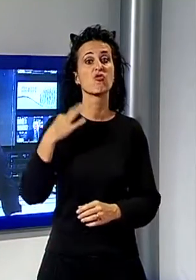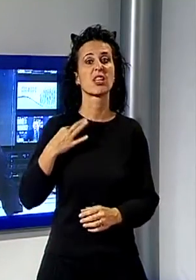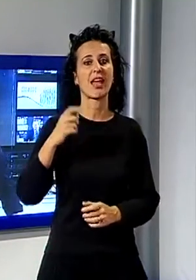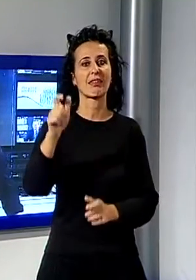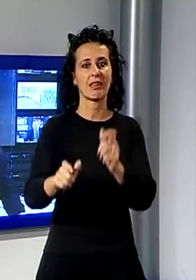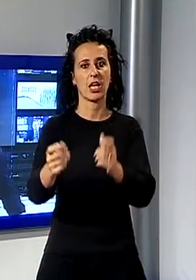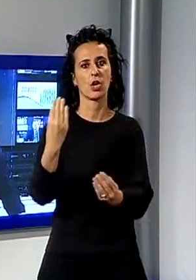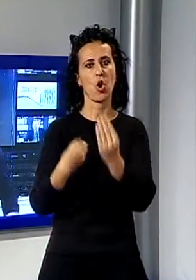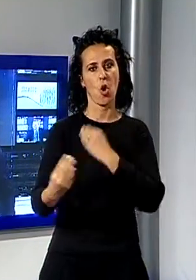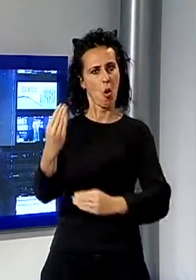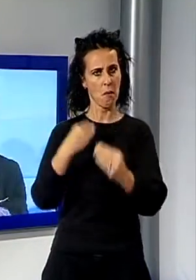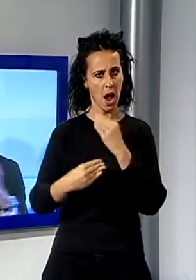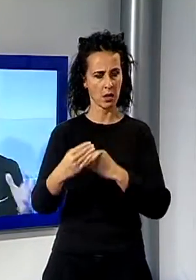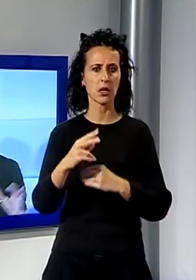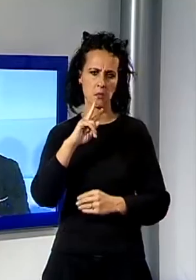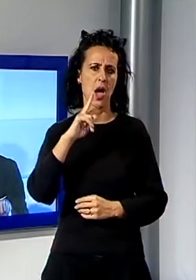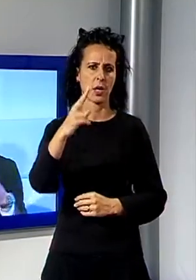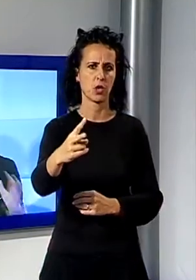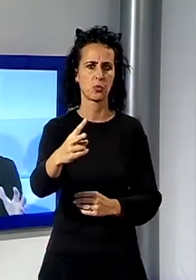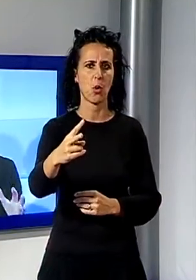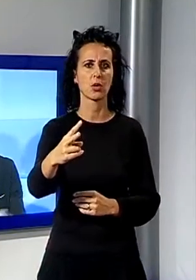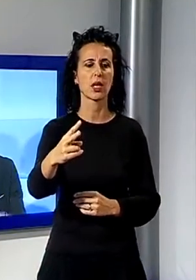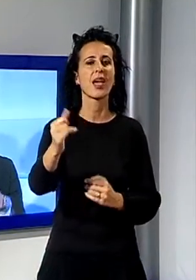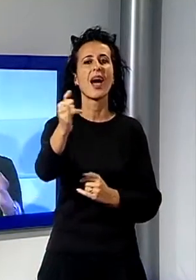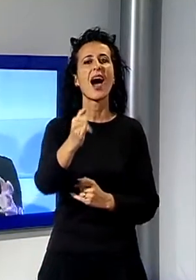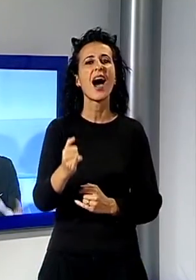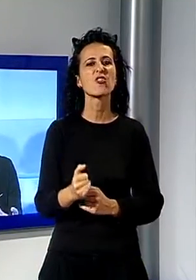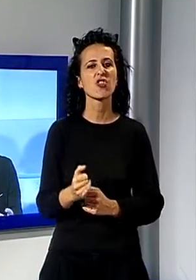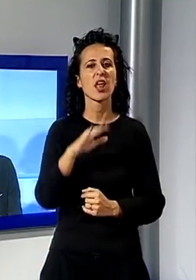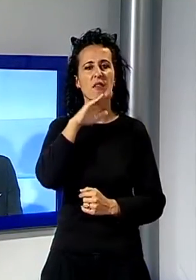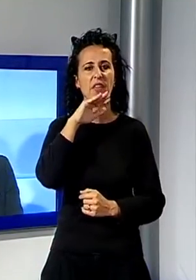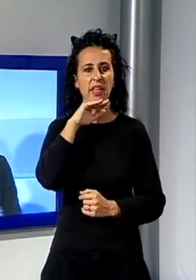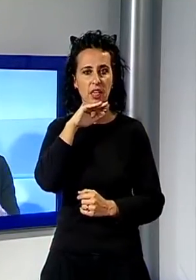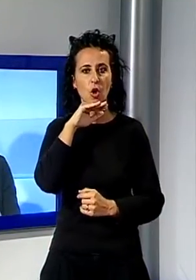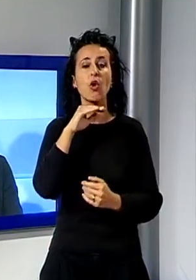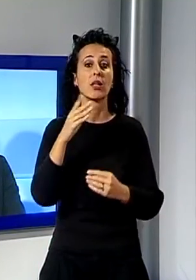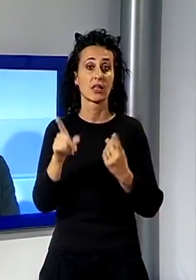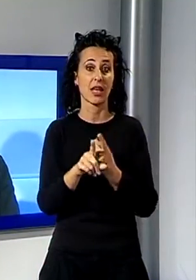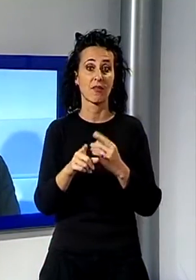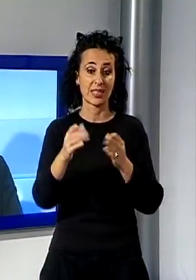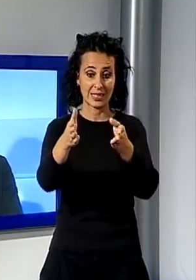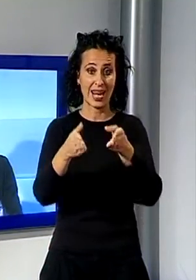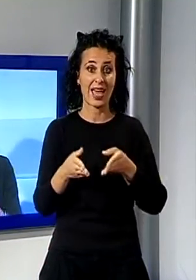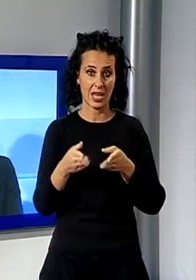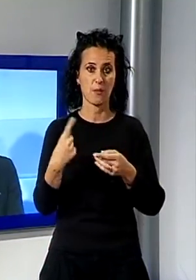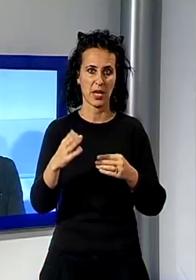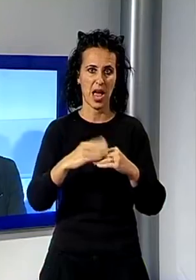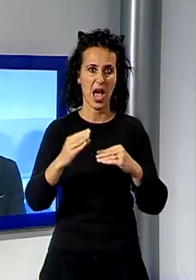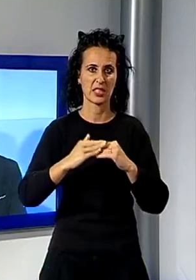'Arginvecchio sarà riasfaltata nella prossima primavera e che Poste Italiane, per poter riaprire il proprio ufficio nella frazione di Nocchi,